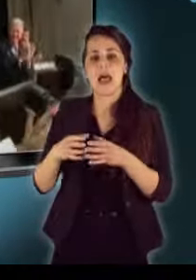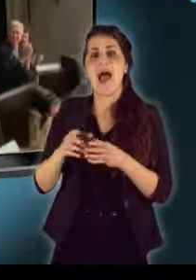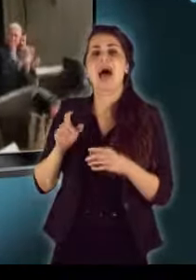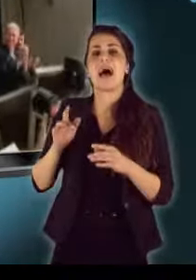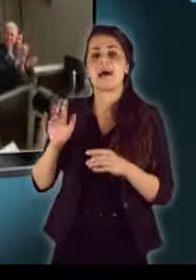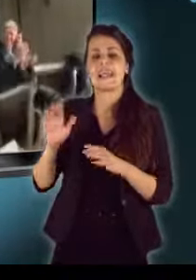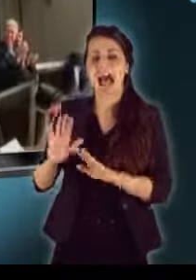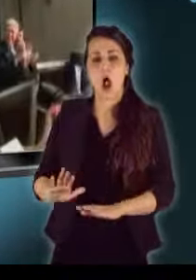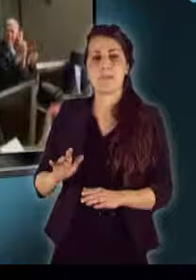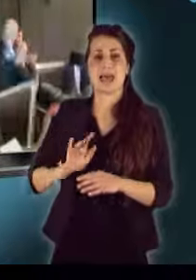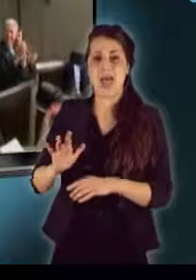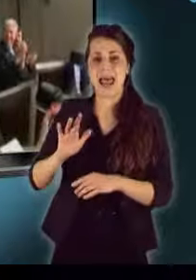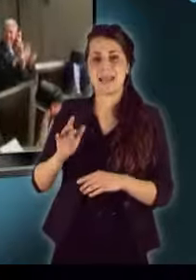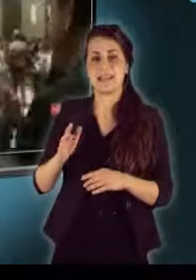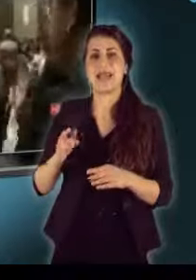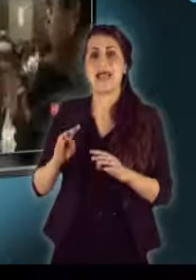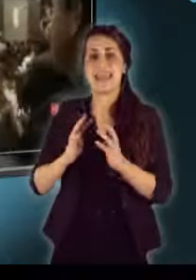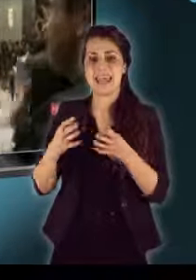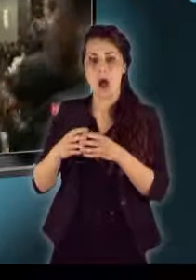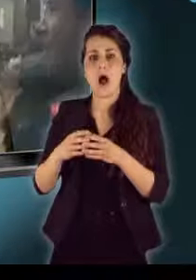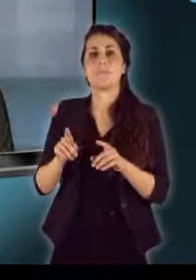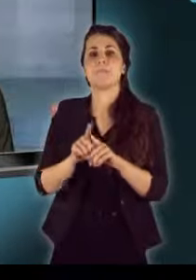posztumusz elismerésben részesítette.